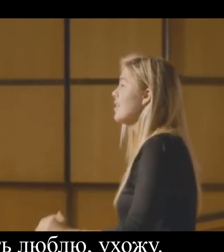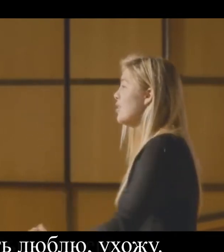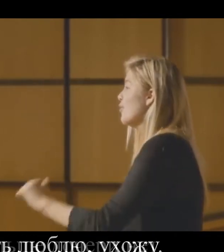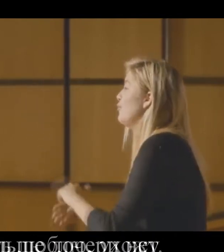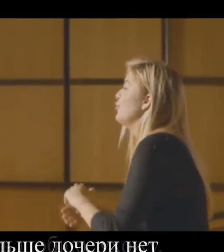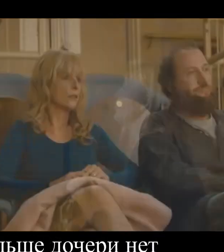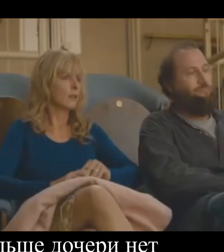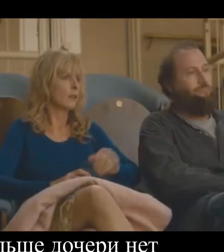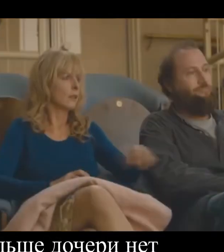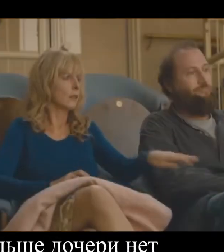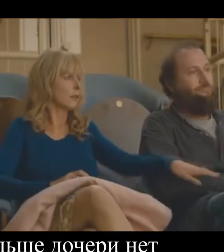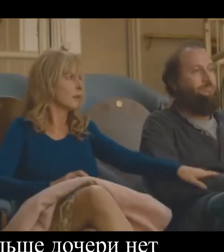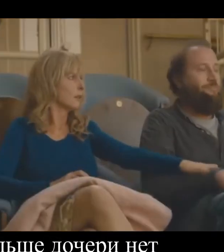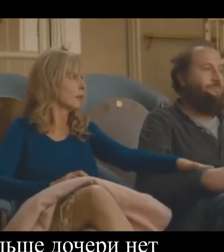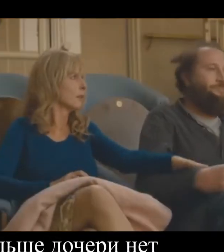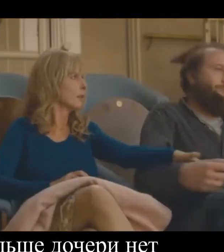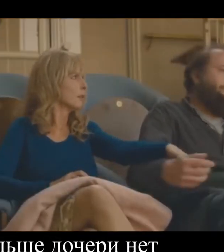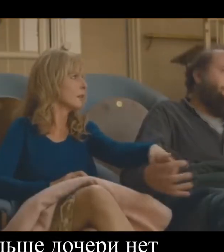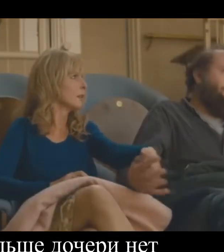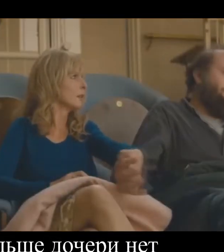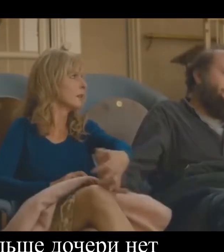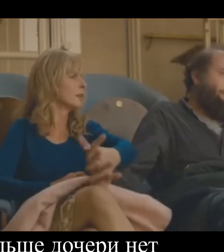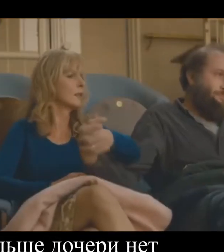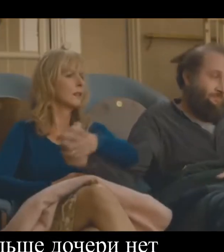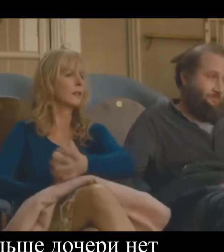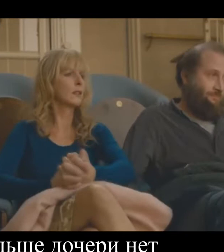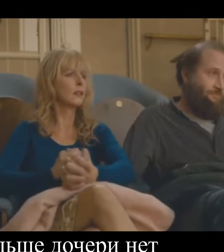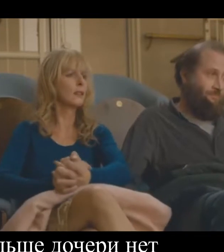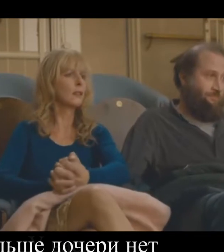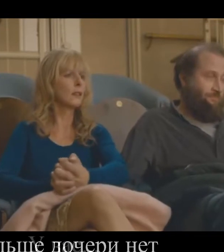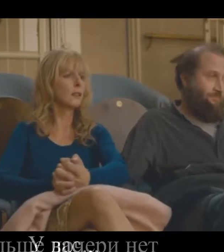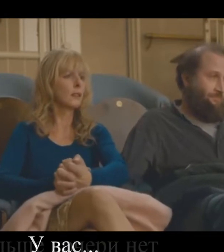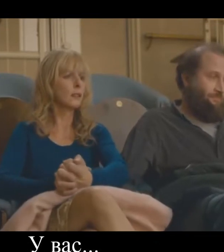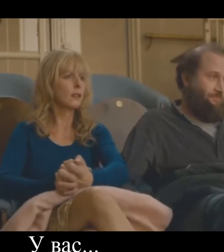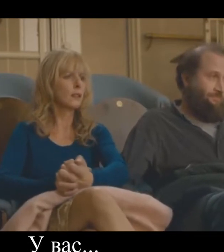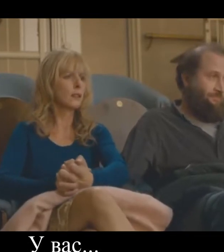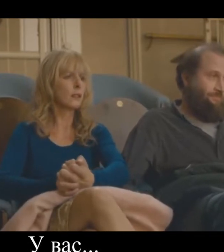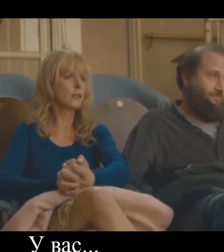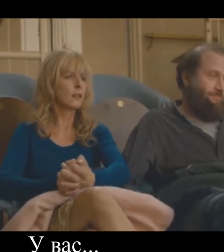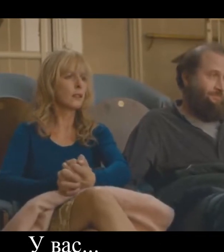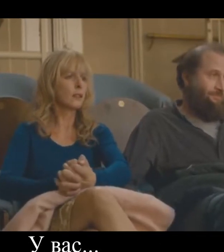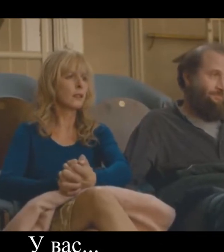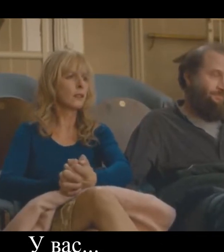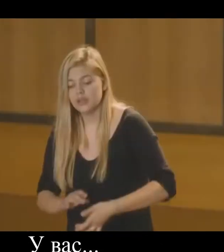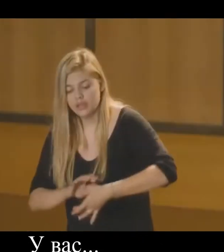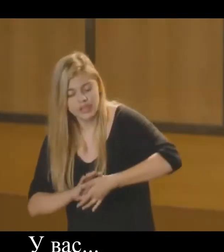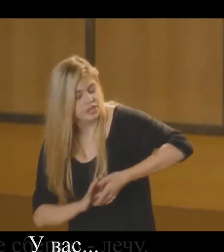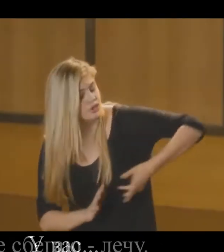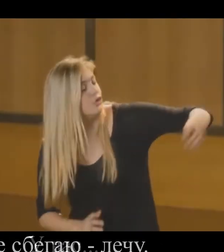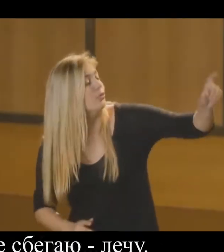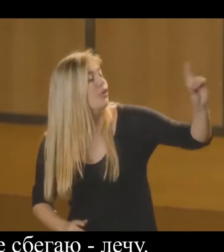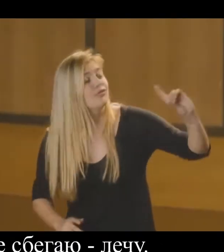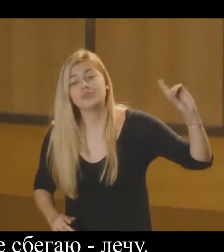Больше дочери нет у вас Не сбегаю